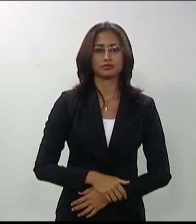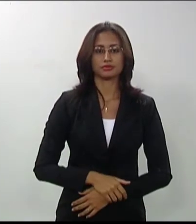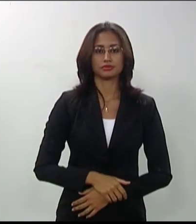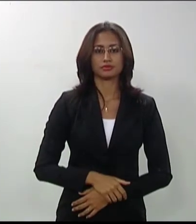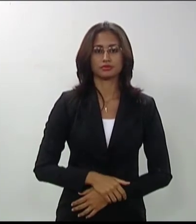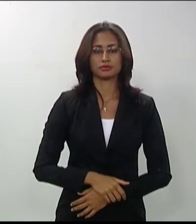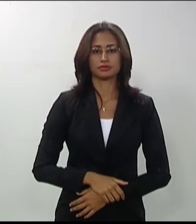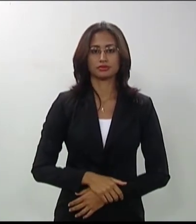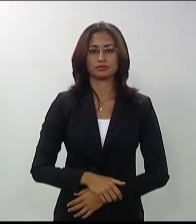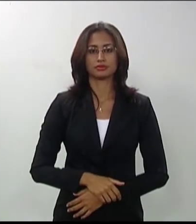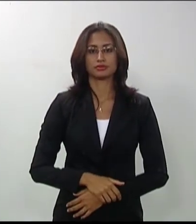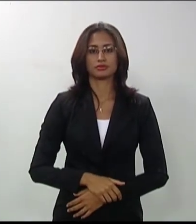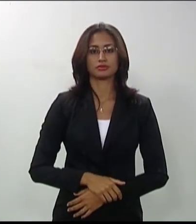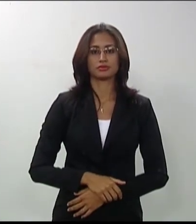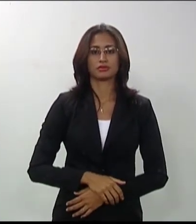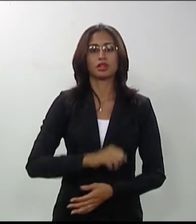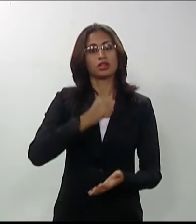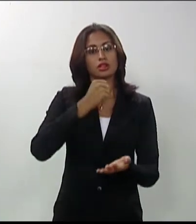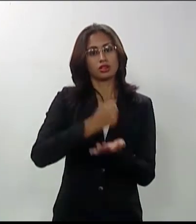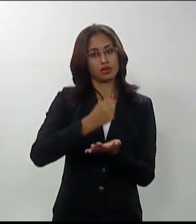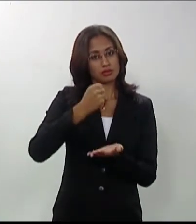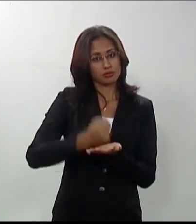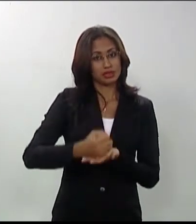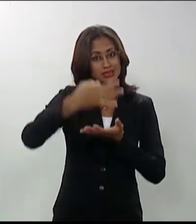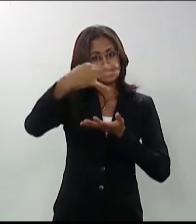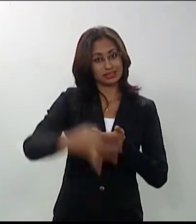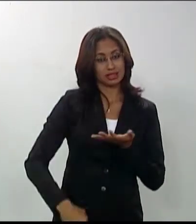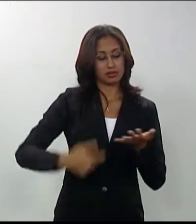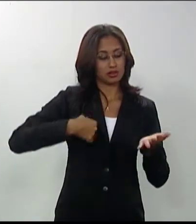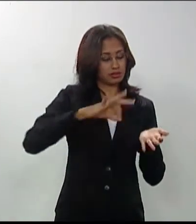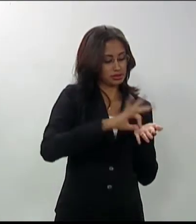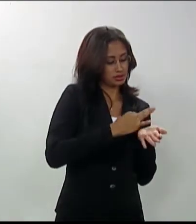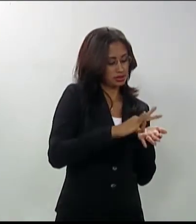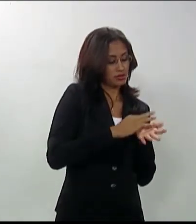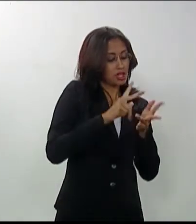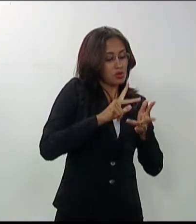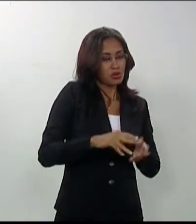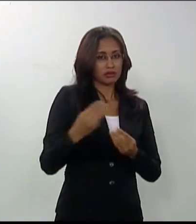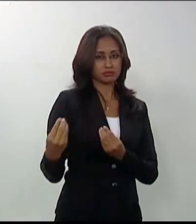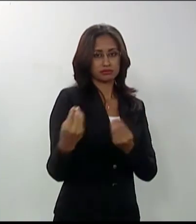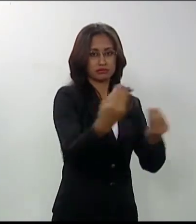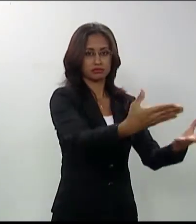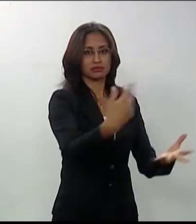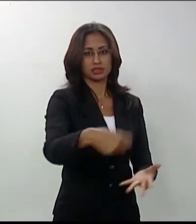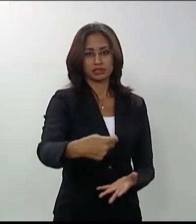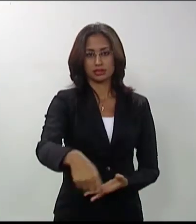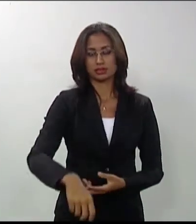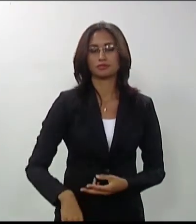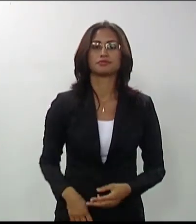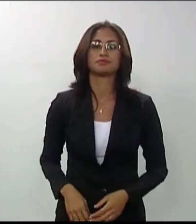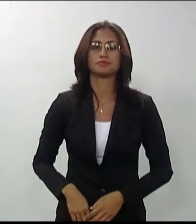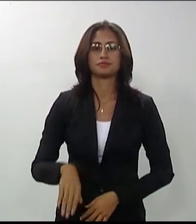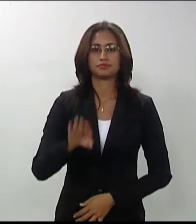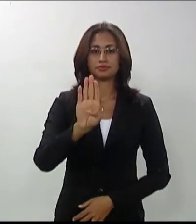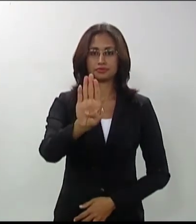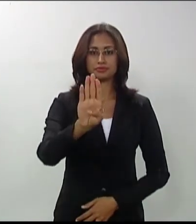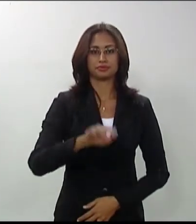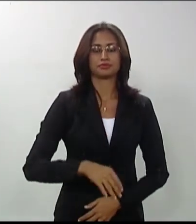solfejos à primeira vista, o candidato terá um minuto de silêncio para observar o trecho musical antes de executá-lo. 7